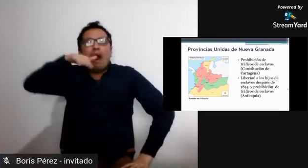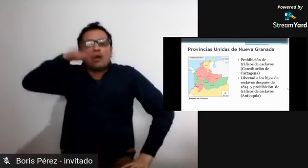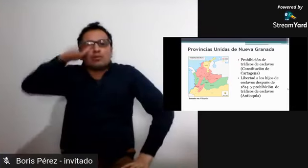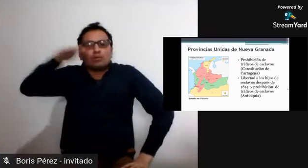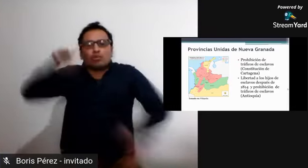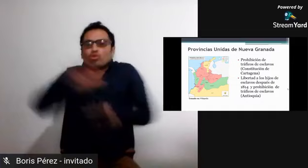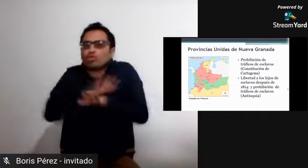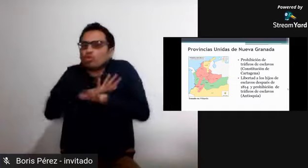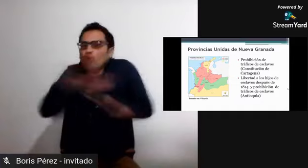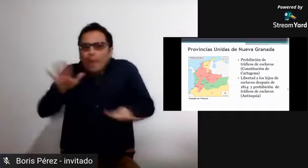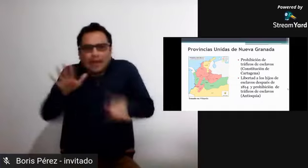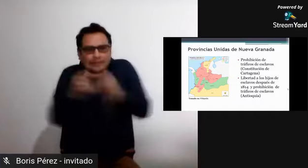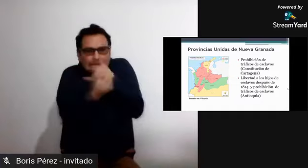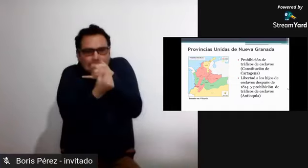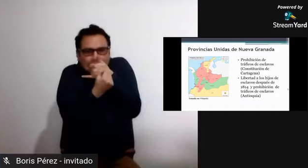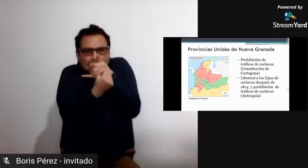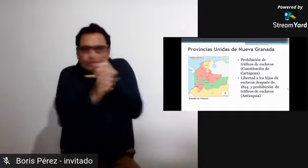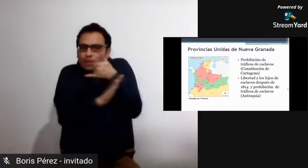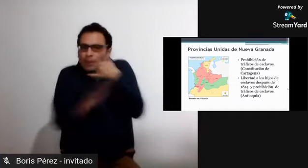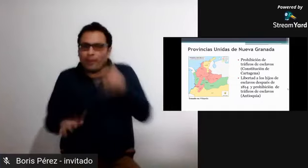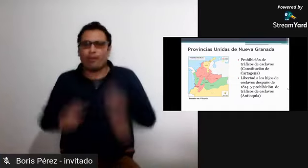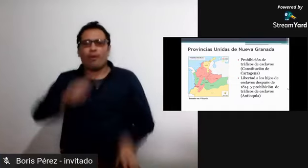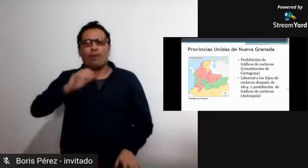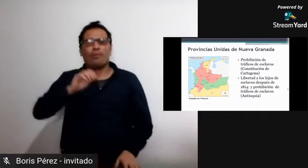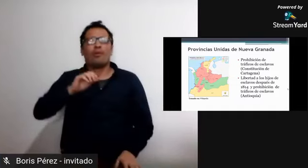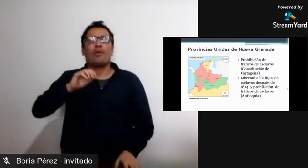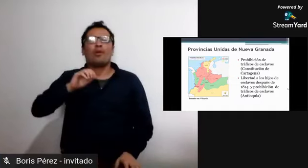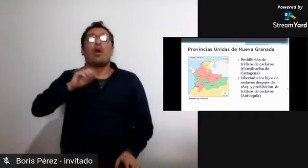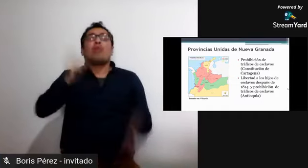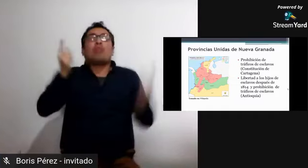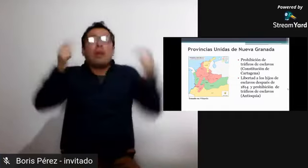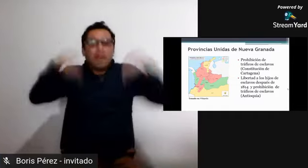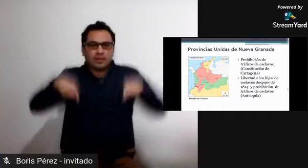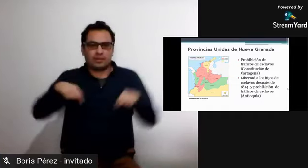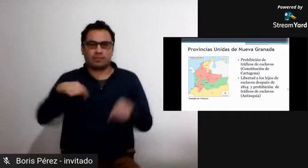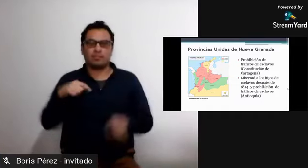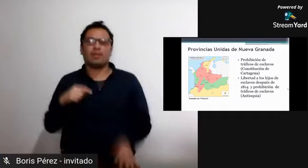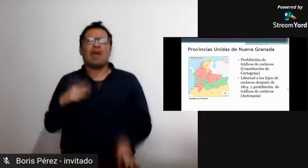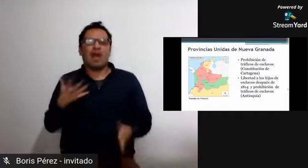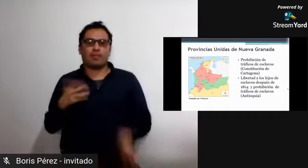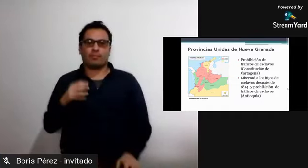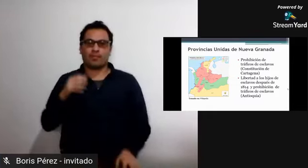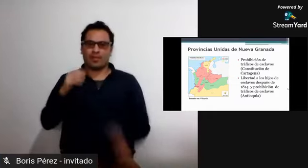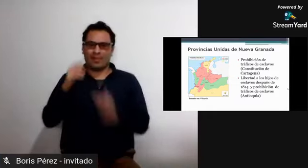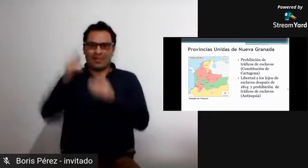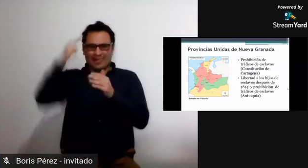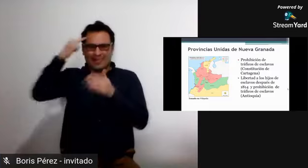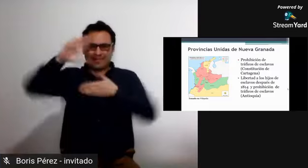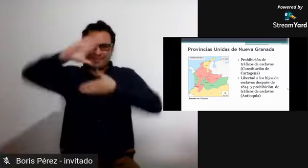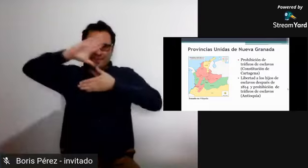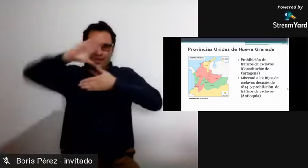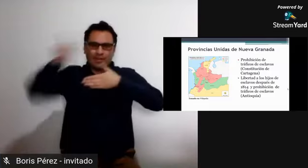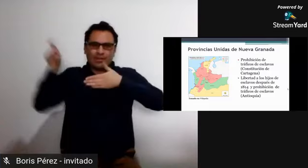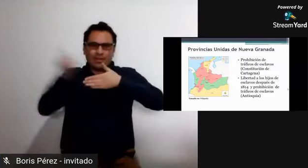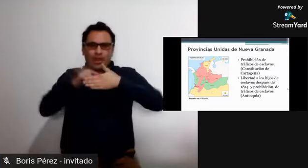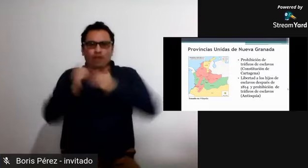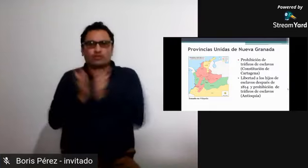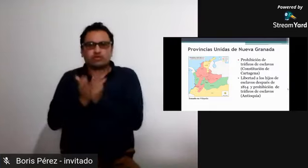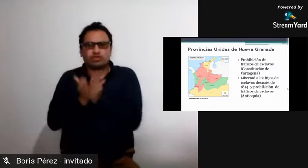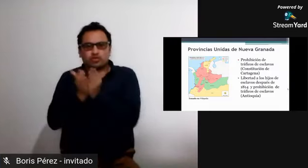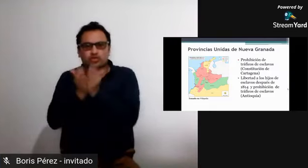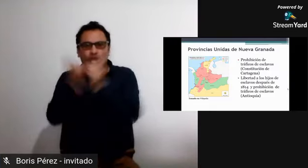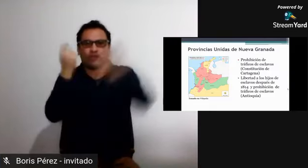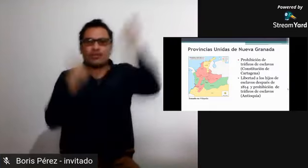no es que consigan la libertad, sino que solo en esa franja de color verde de